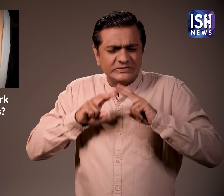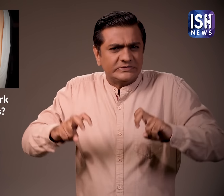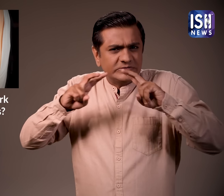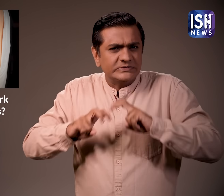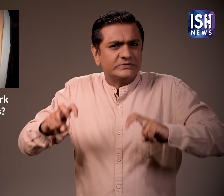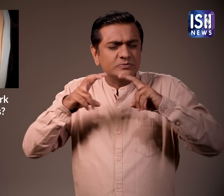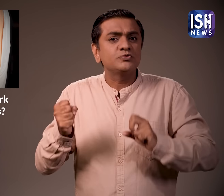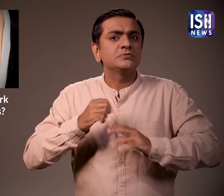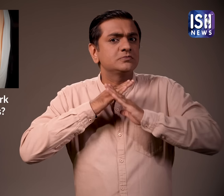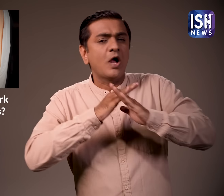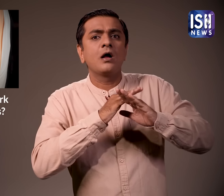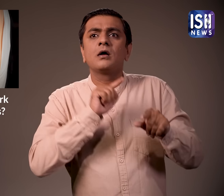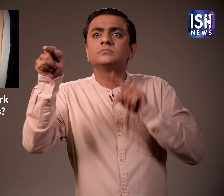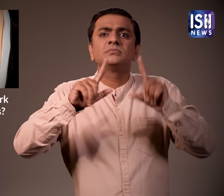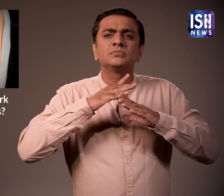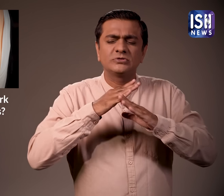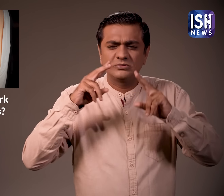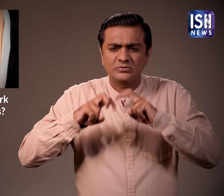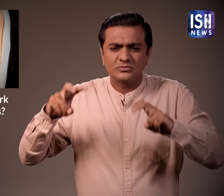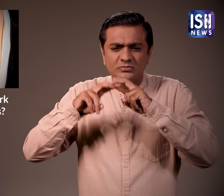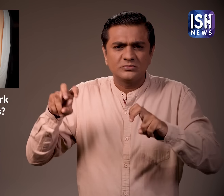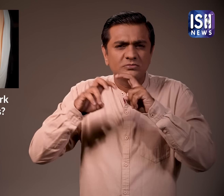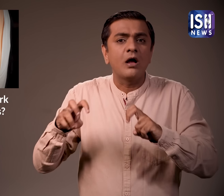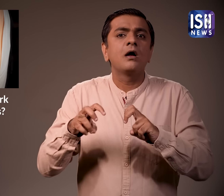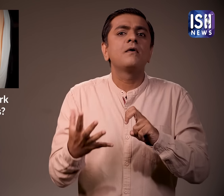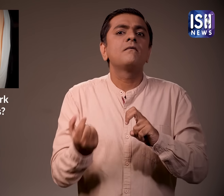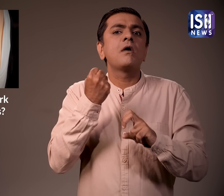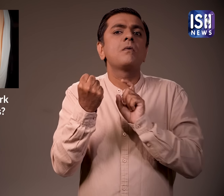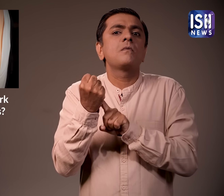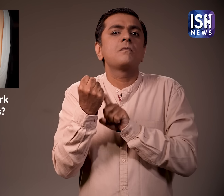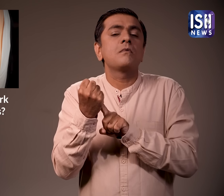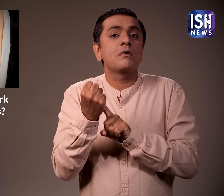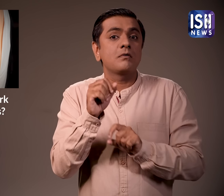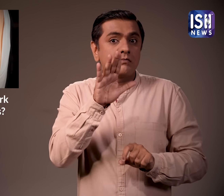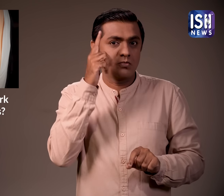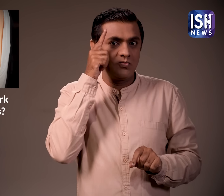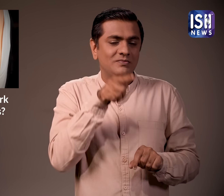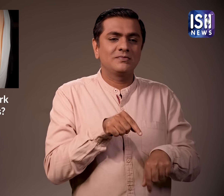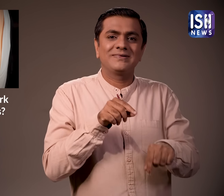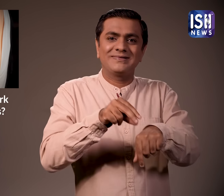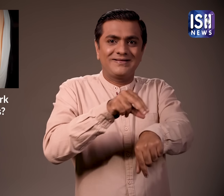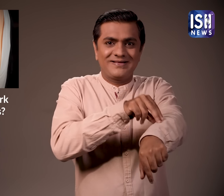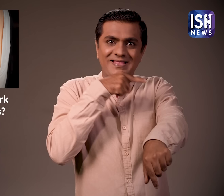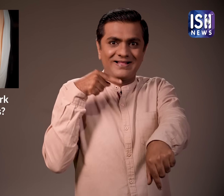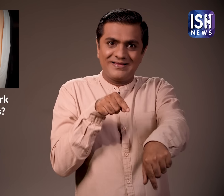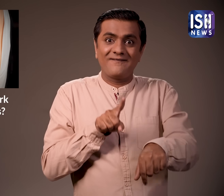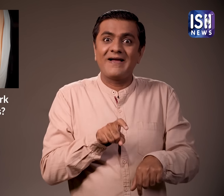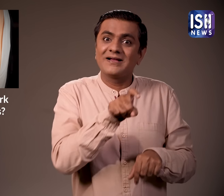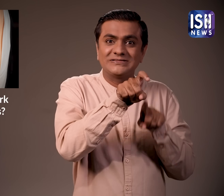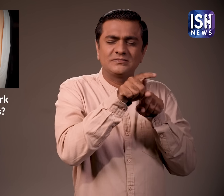व्यापक शोद करने के बाद वैग्यानिकों ने इसे रोकने का एक तरीका ढूंड लिया जैसी कि आप सभी जानते हैं चेचक वैरियोला